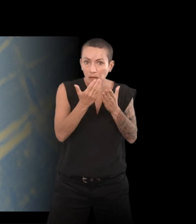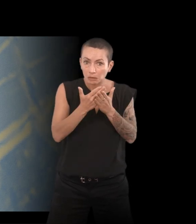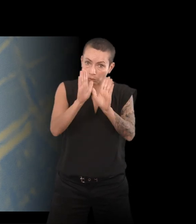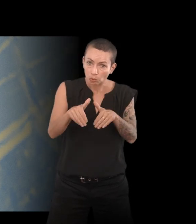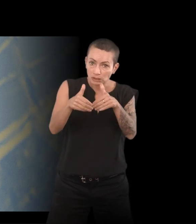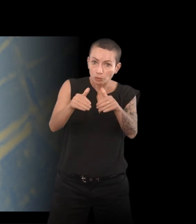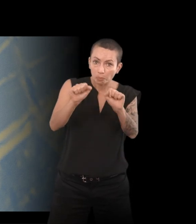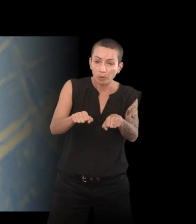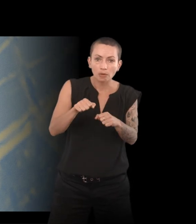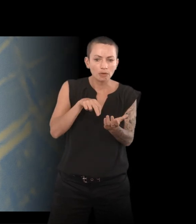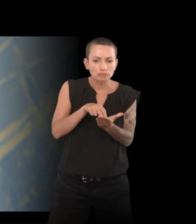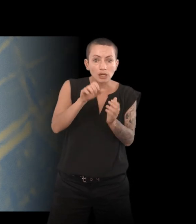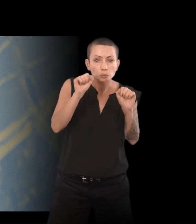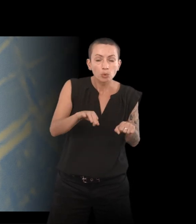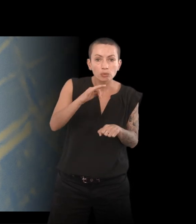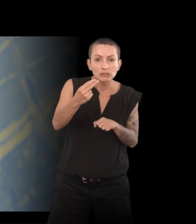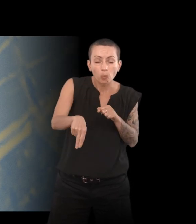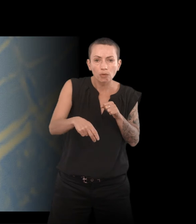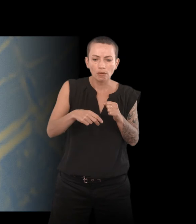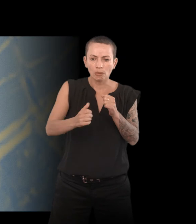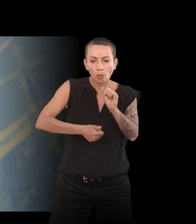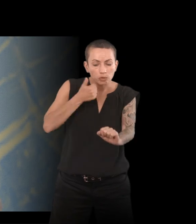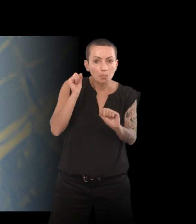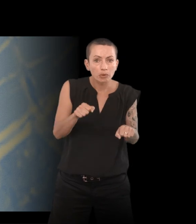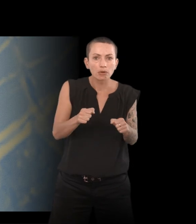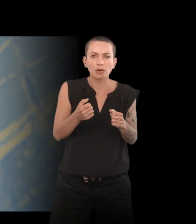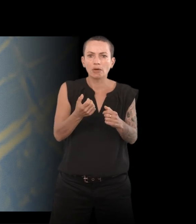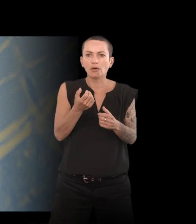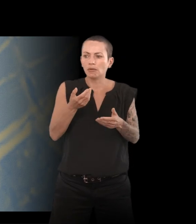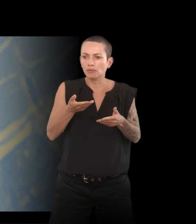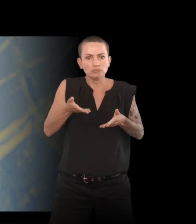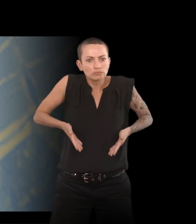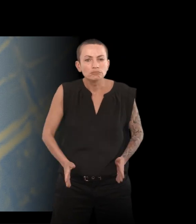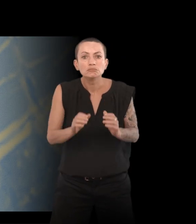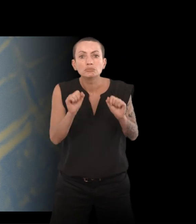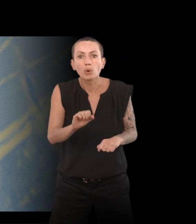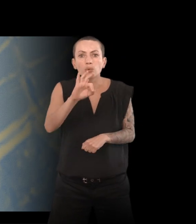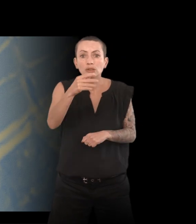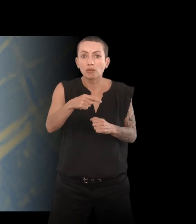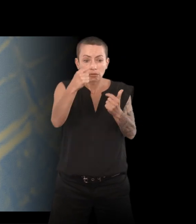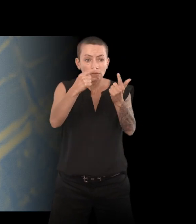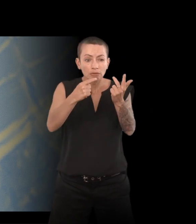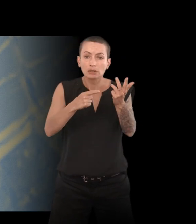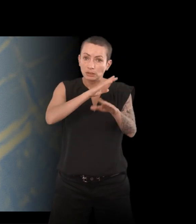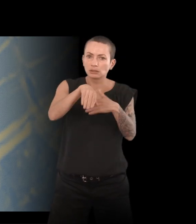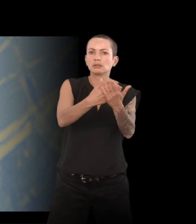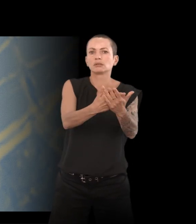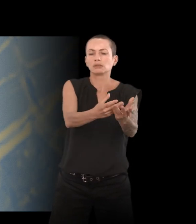ce qu pourra marcher, être autonome, ce qu'on pourra avoir des enfants, etc. Donc, tous ces éléments-là font que peut-être en